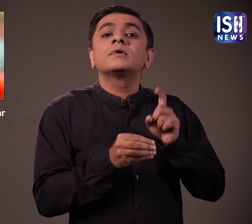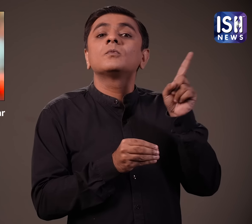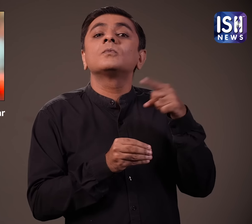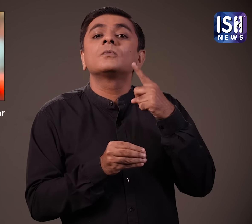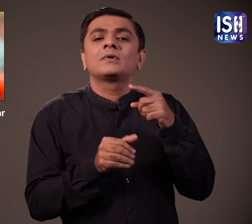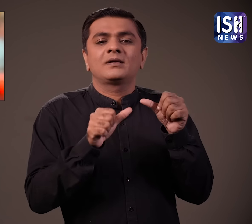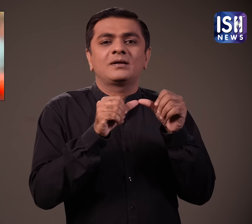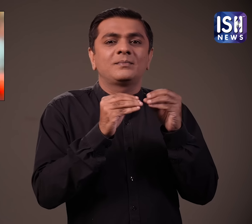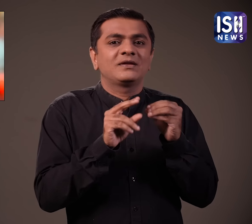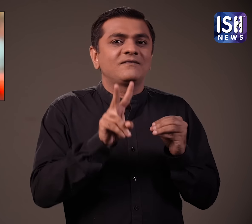उनकी टीममेट है